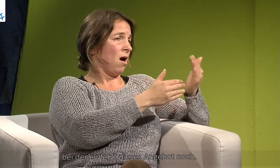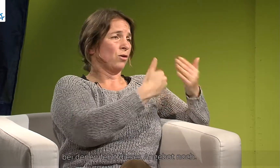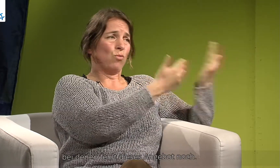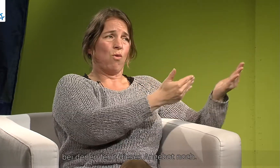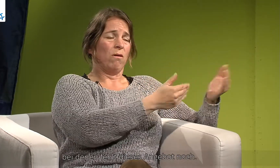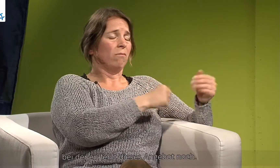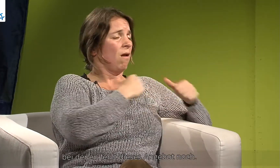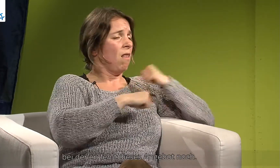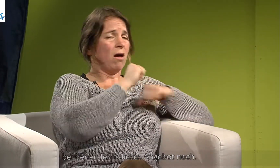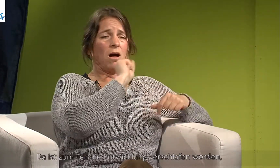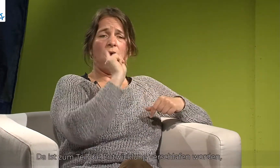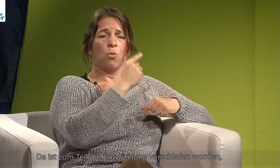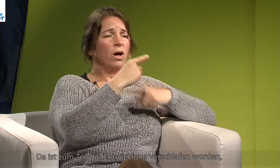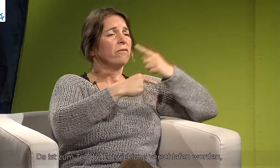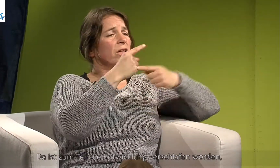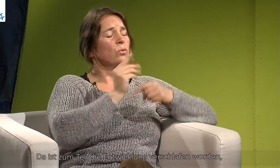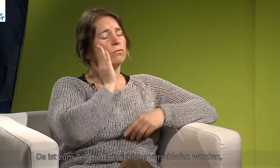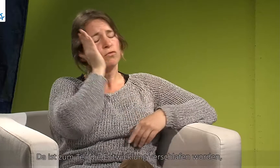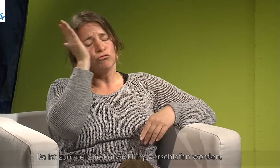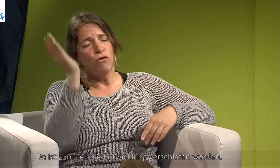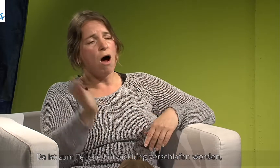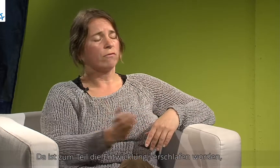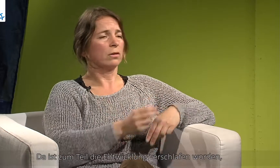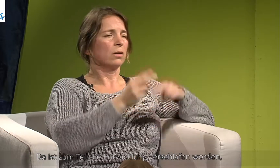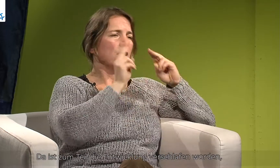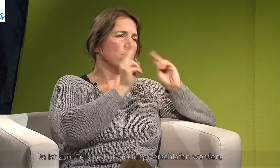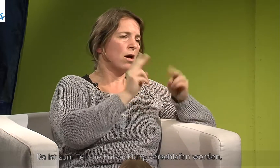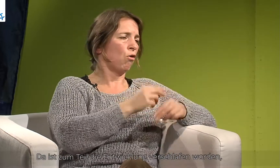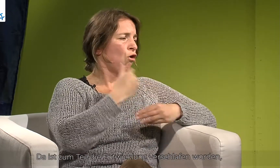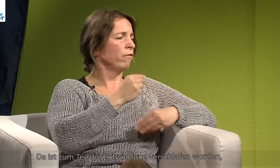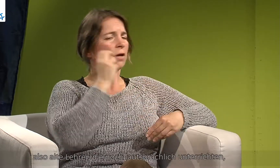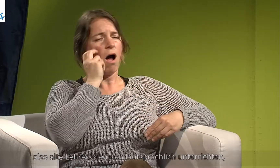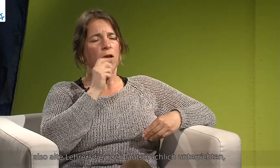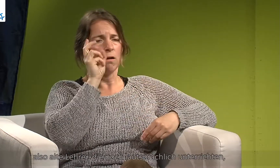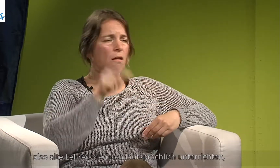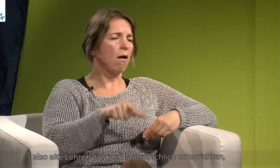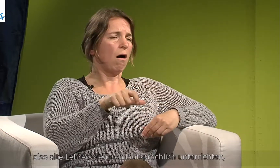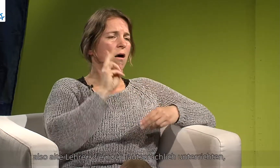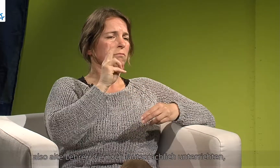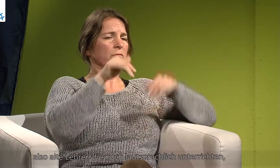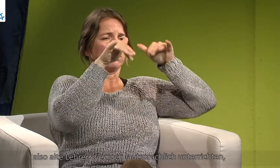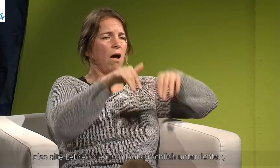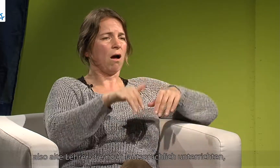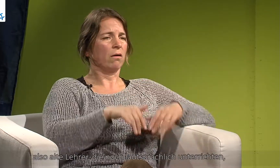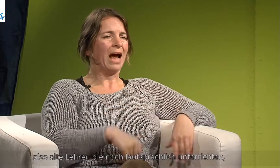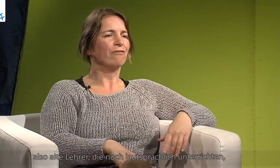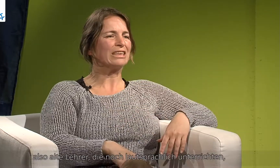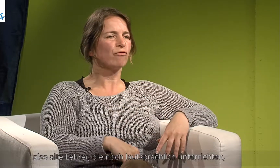Angebot noch. Also da ist zum Teil die Entwicklung verschlafen worden, alte Lehrer, die noch lautsprachlich